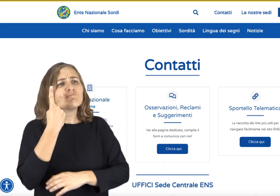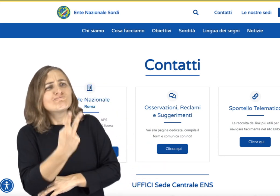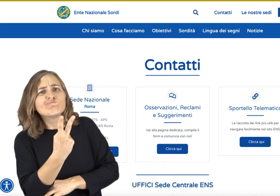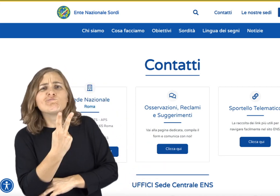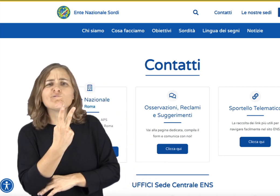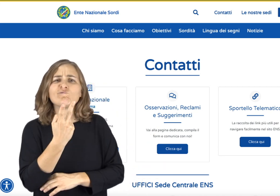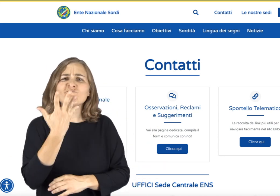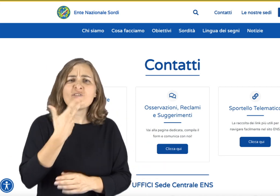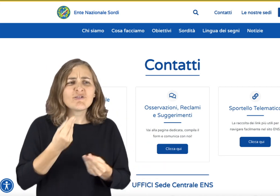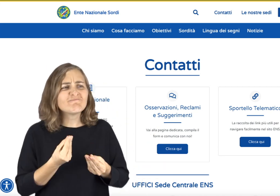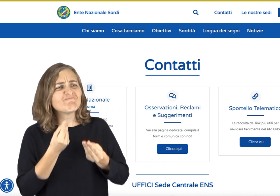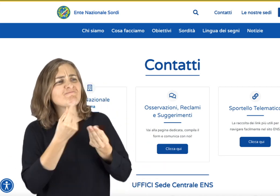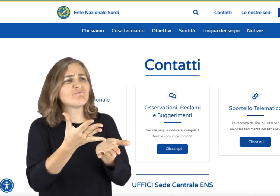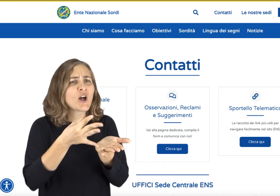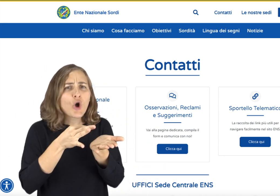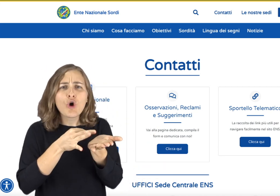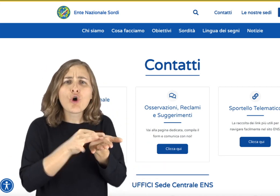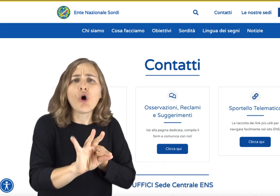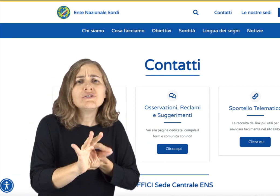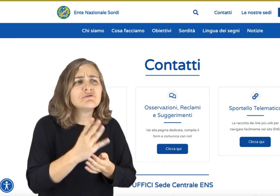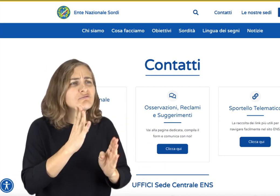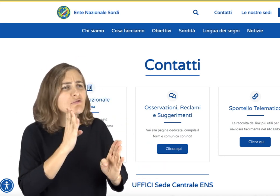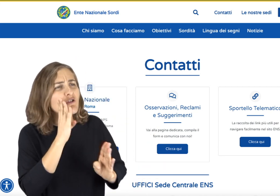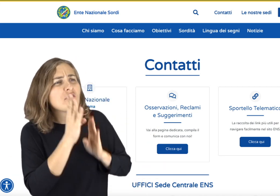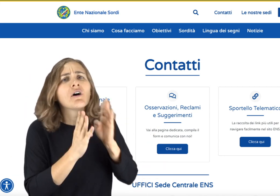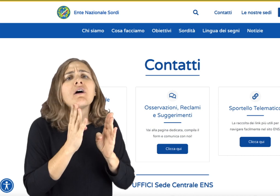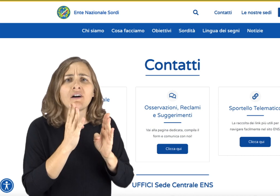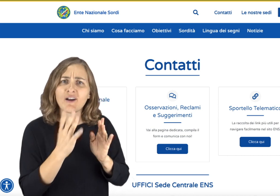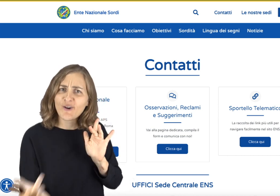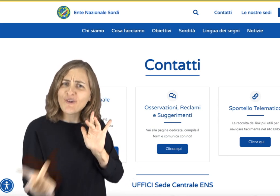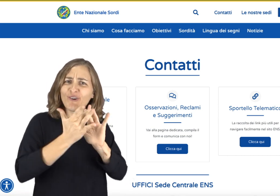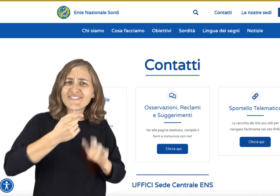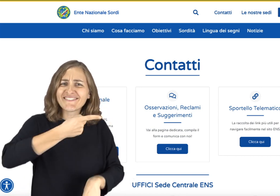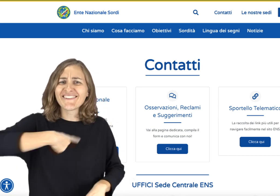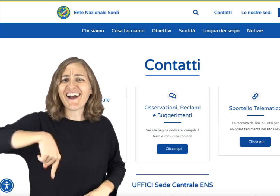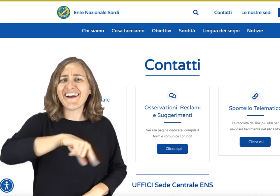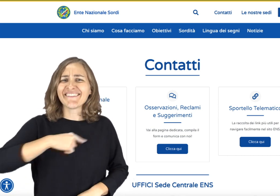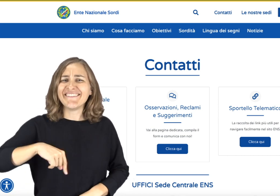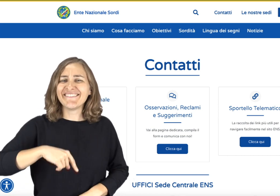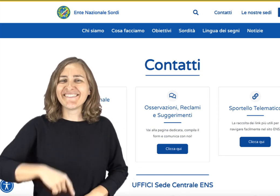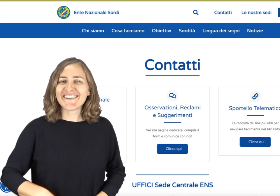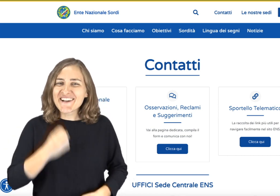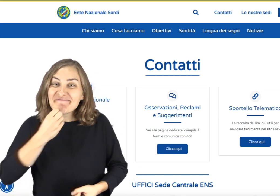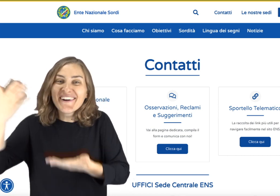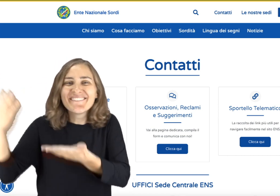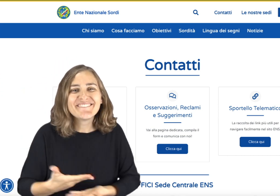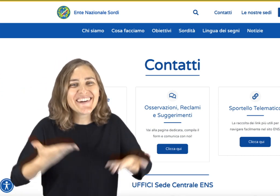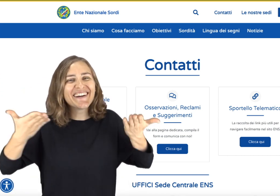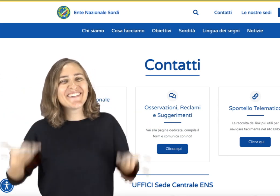Buona navigazione! Fateci sapere cosa ne pensate mandandoci commenti, osservazioni e suggerimenti.